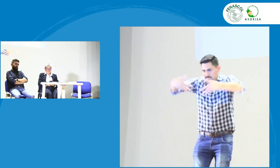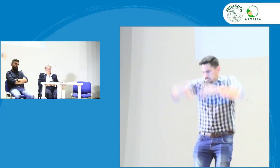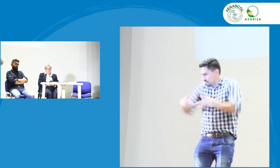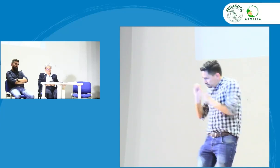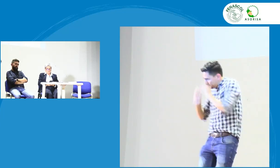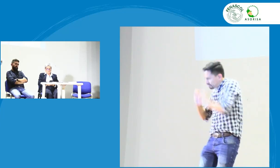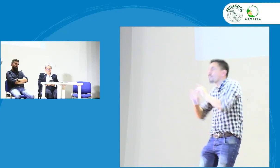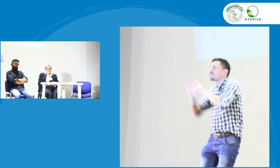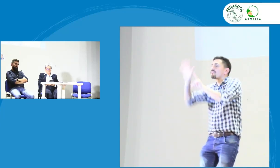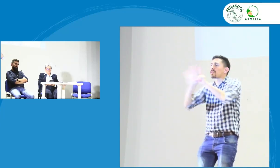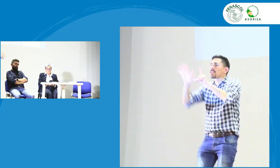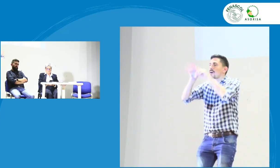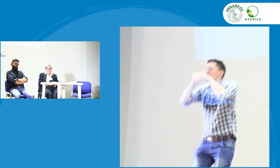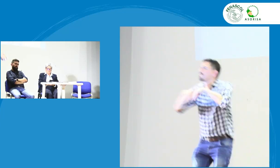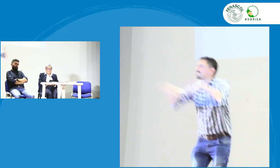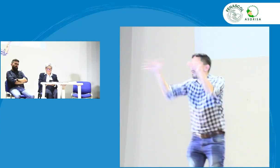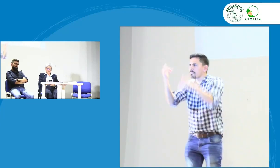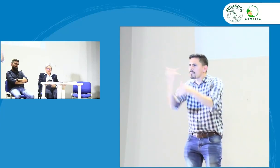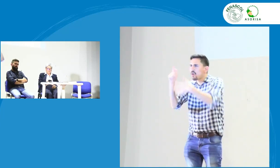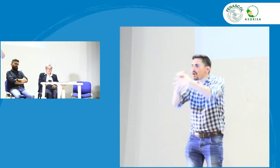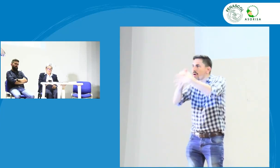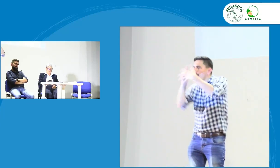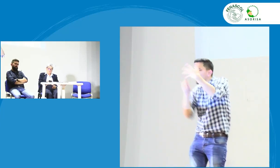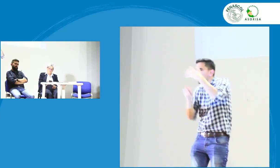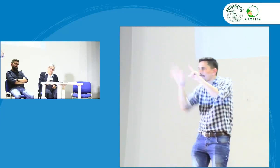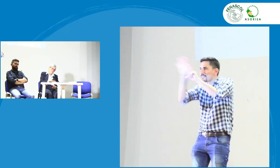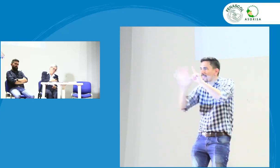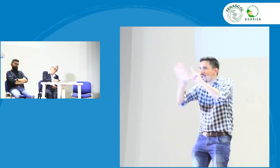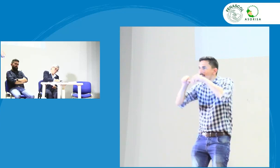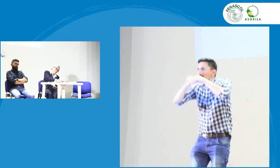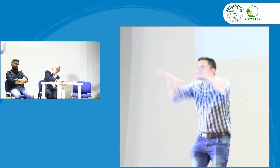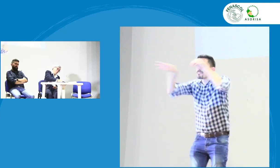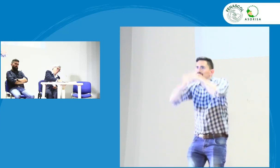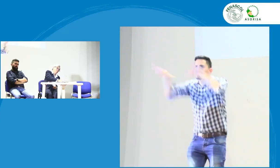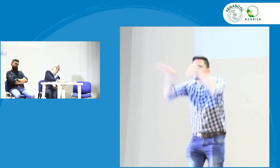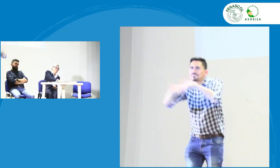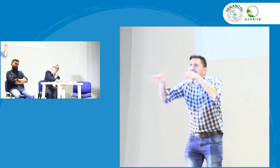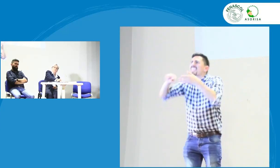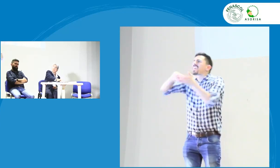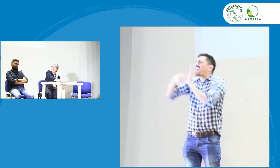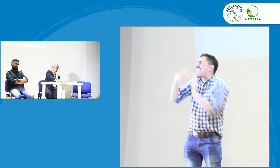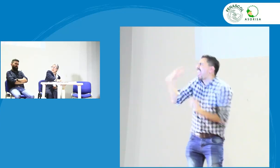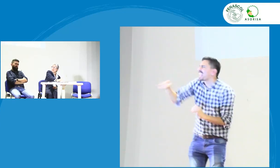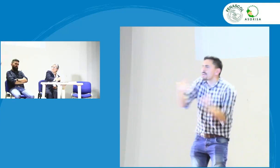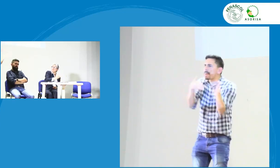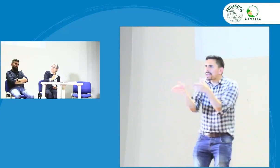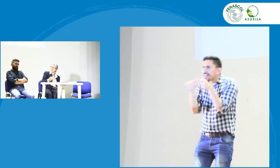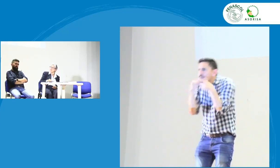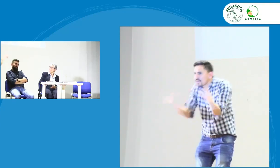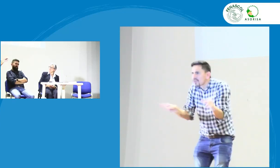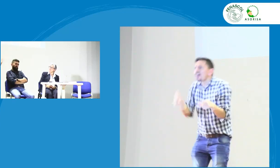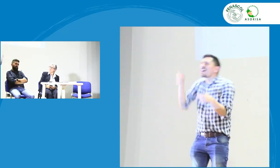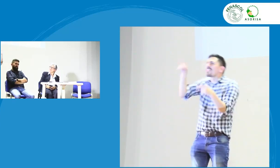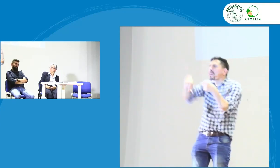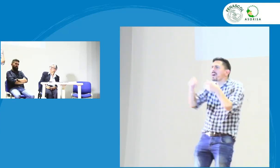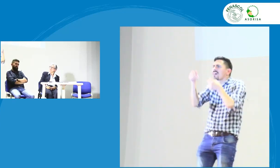dentro del precomité se piensa hacer esta difusión en lengua de señas sobre qué es la